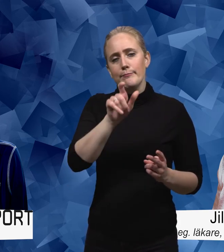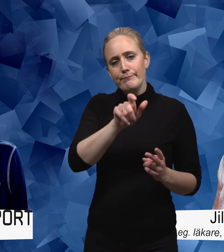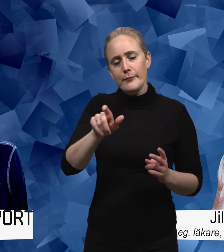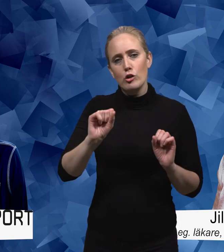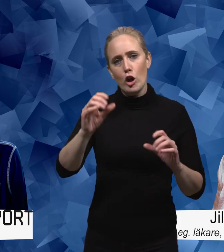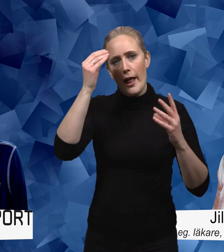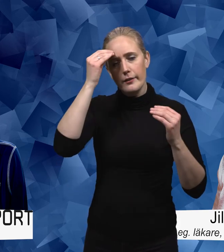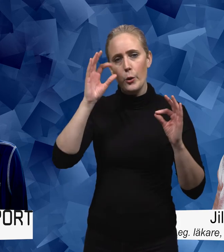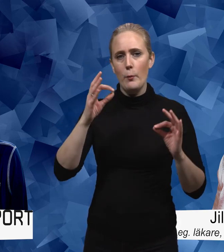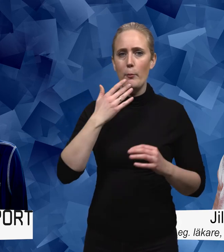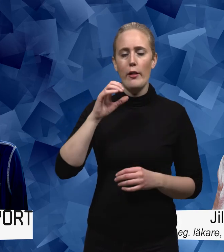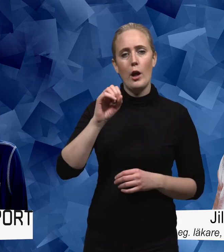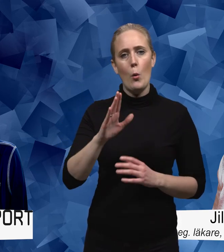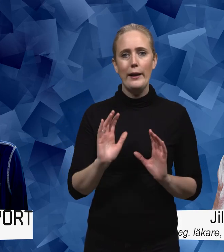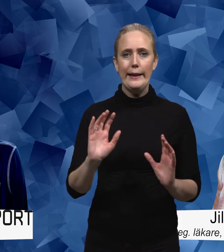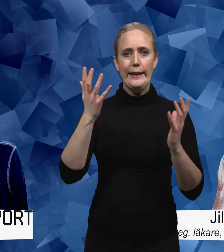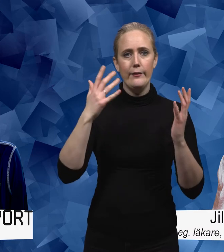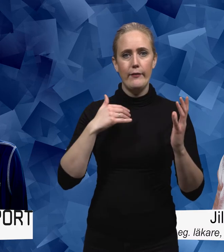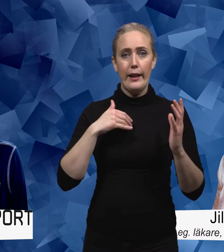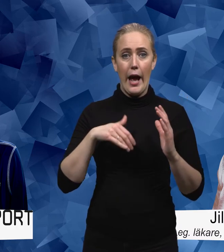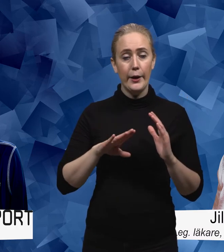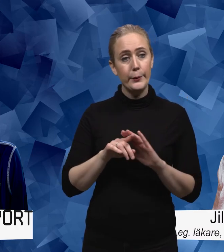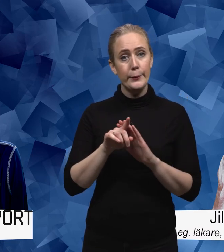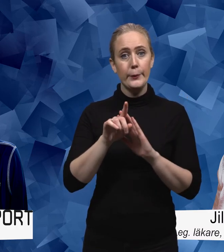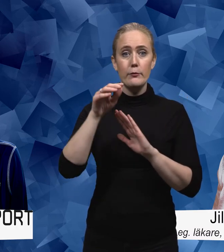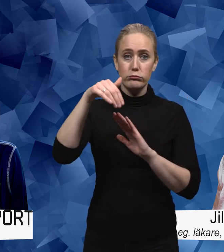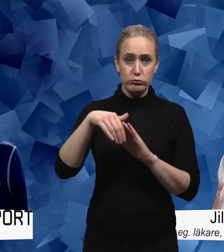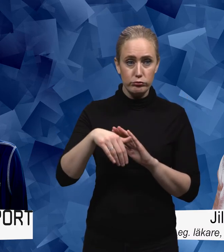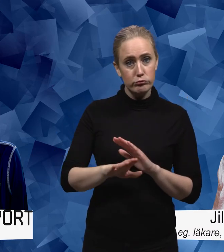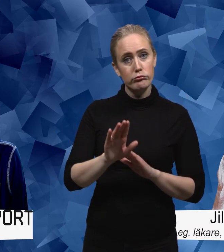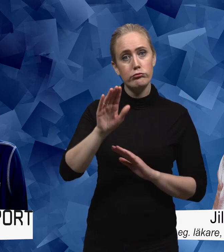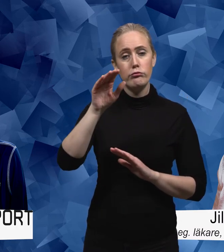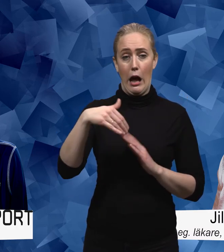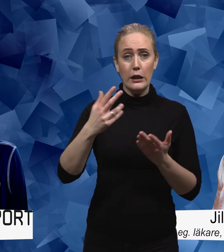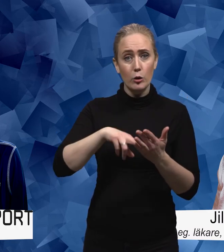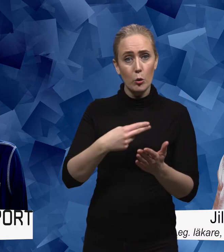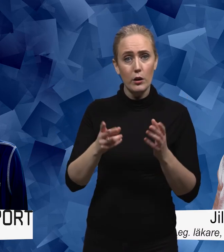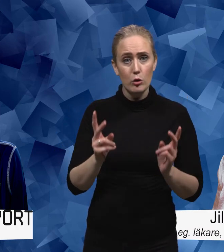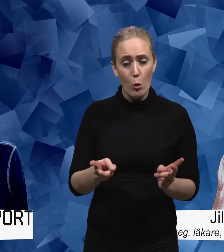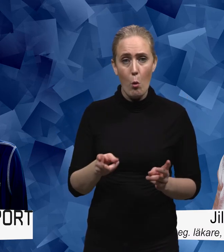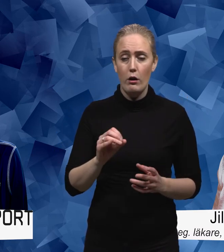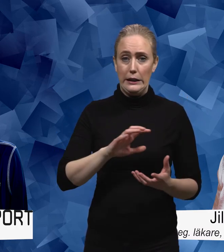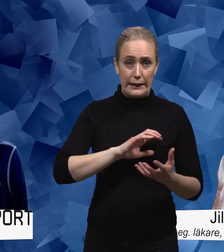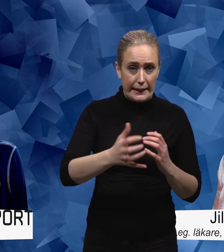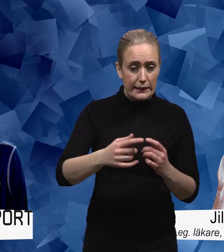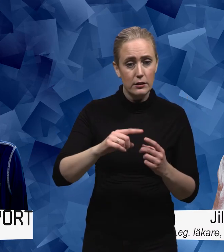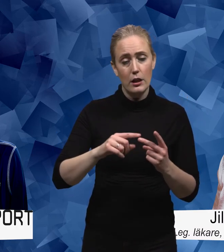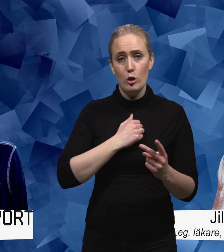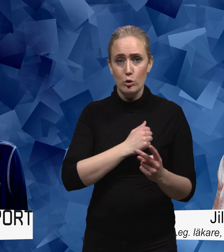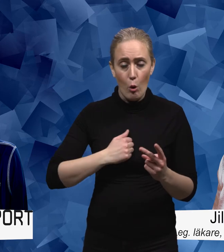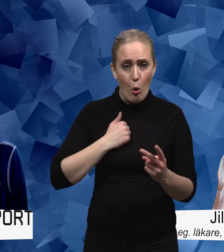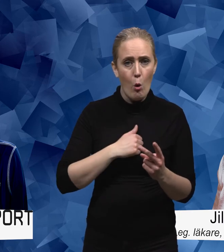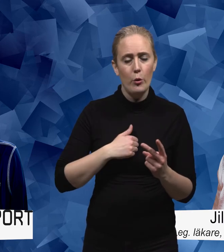pratar om livet upp- och nedgångar på ett naturligt sätt när det gäller kriser sorg